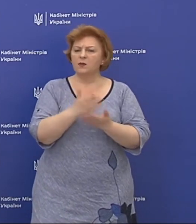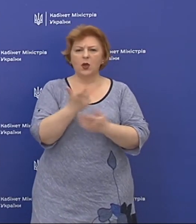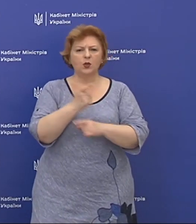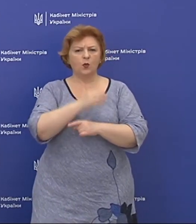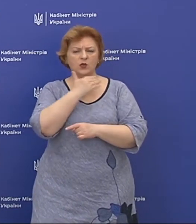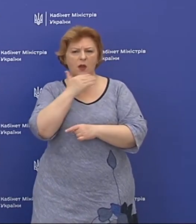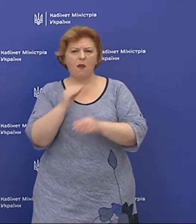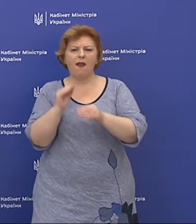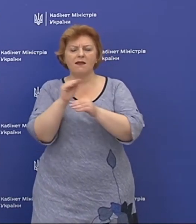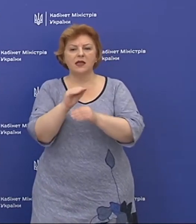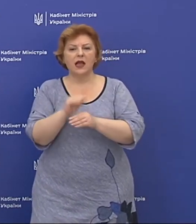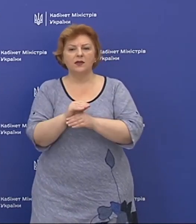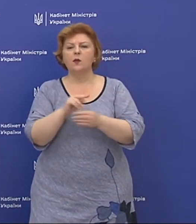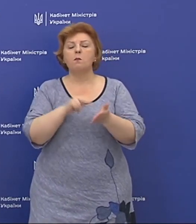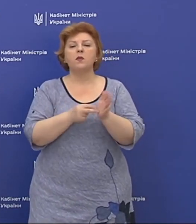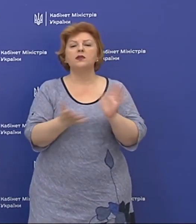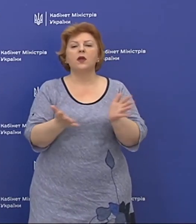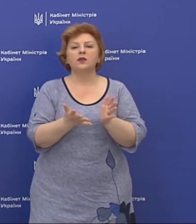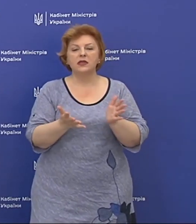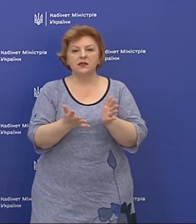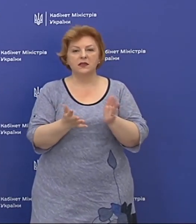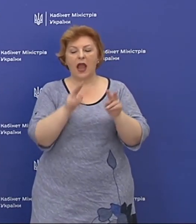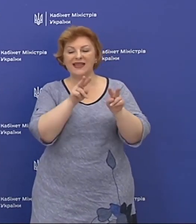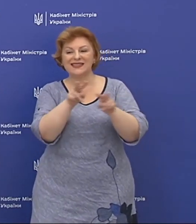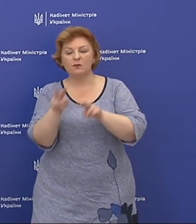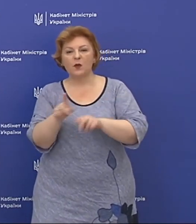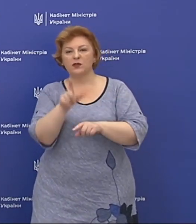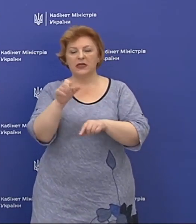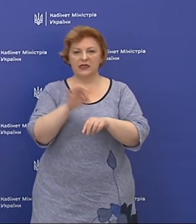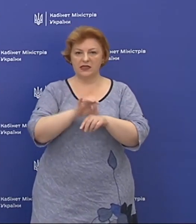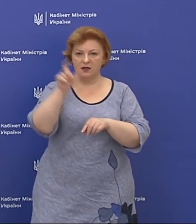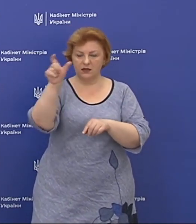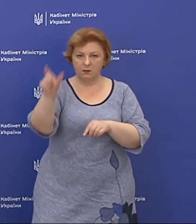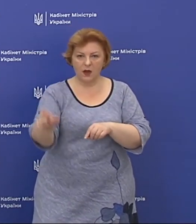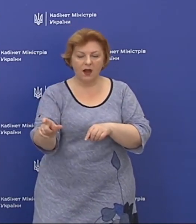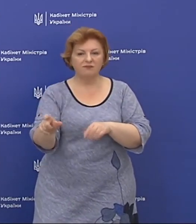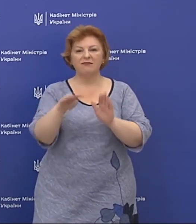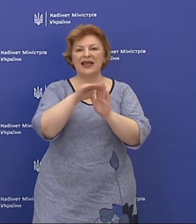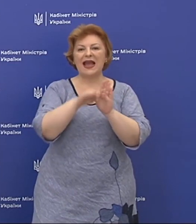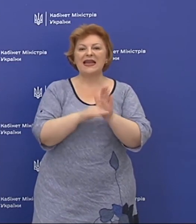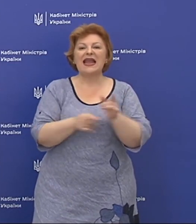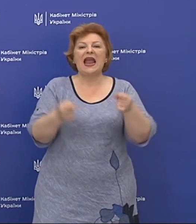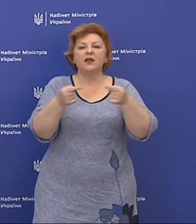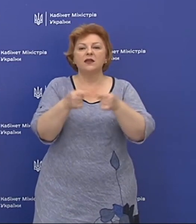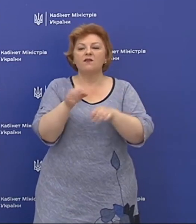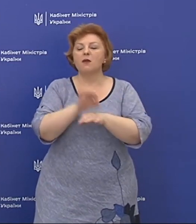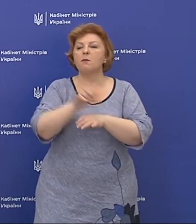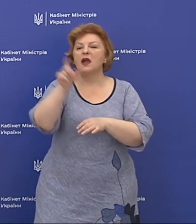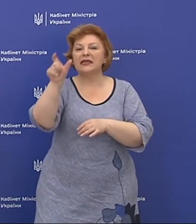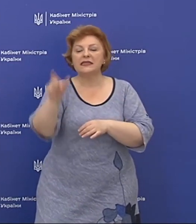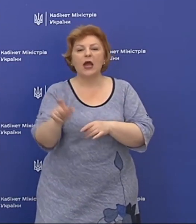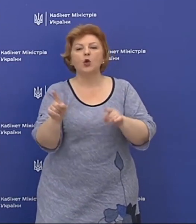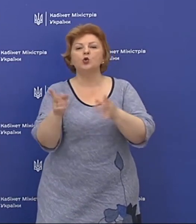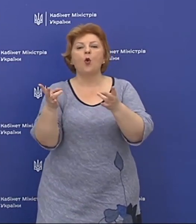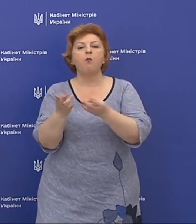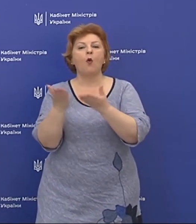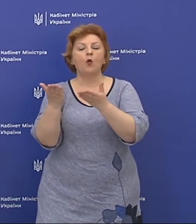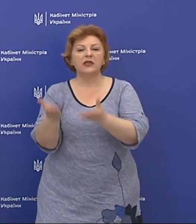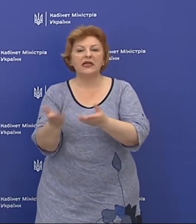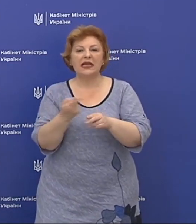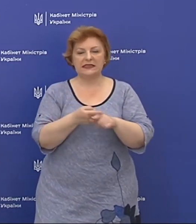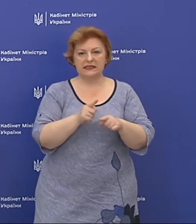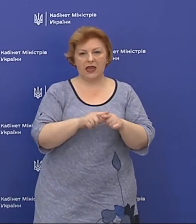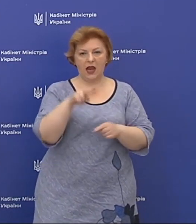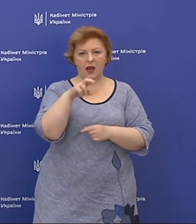багато різних додатків, які передбачають план спостереження за пацієнтом, критерії визначення пацієнта, що потребує цієї